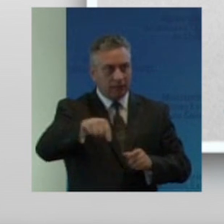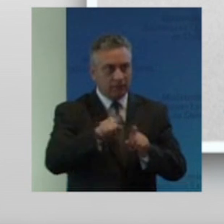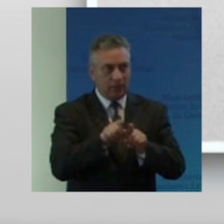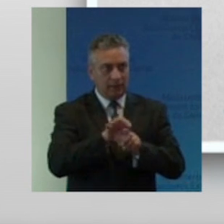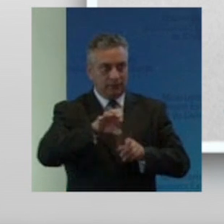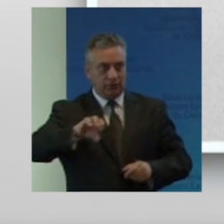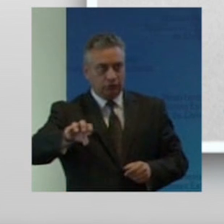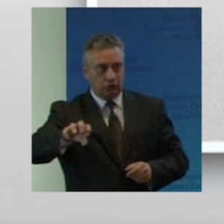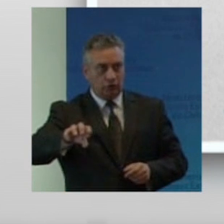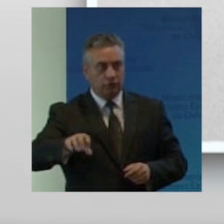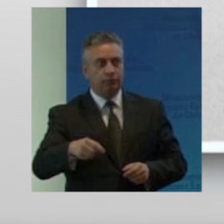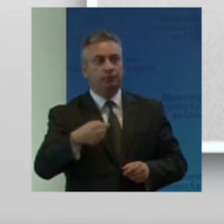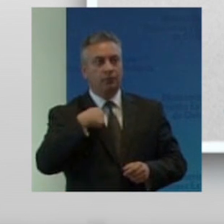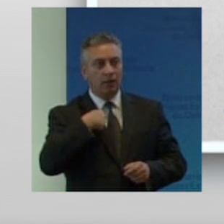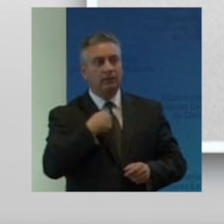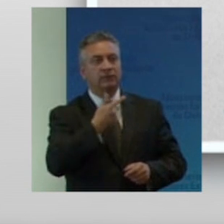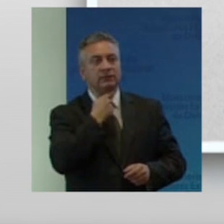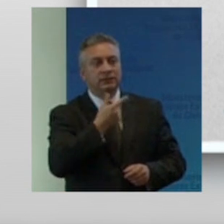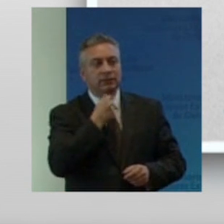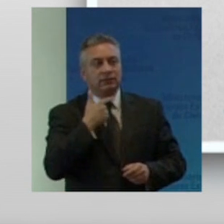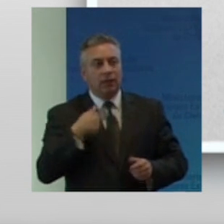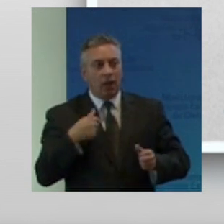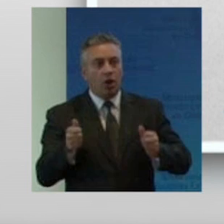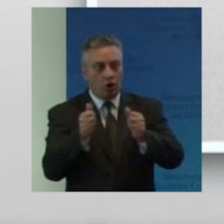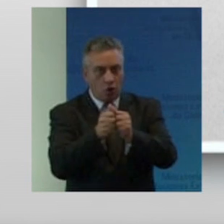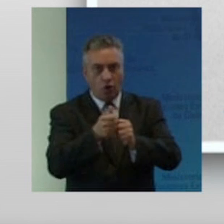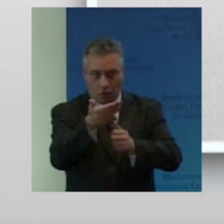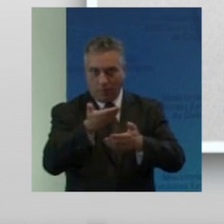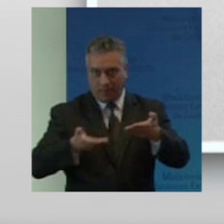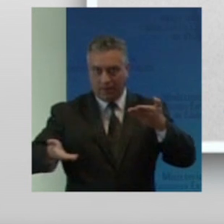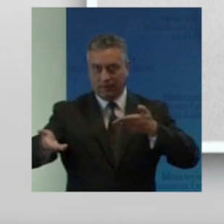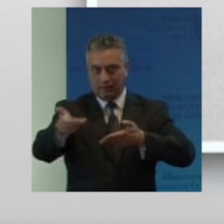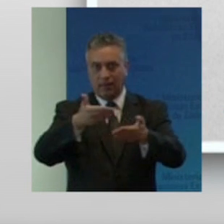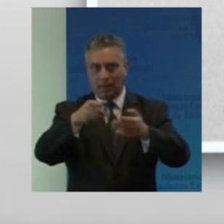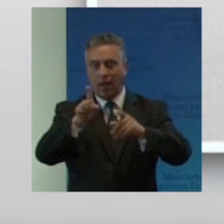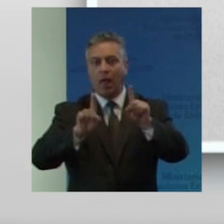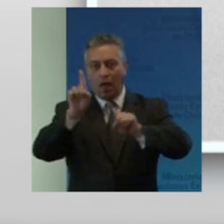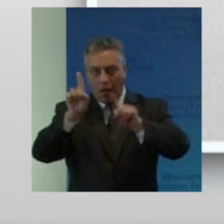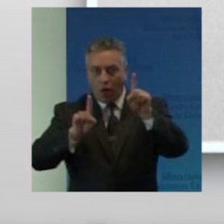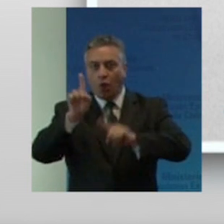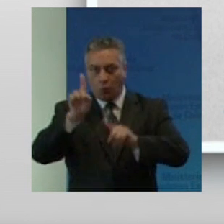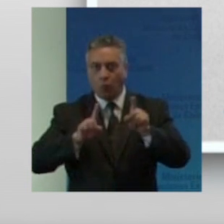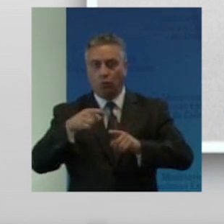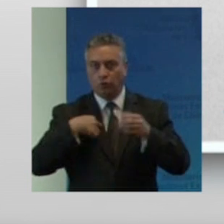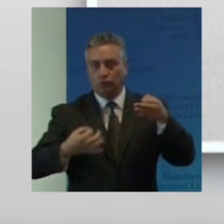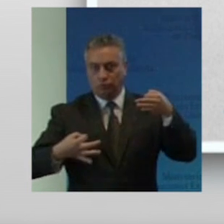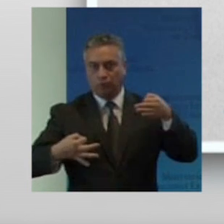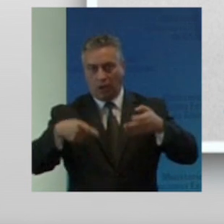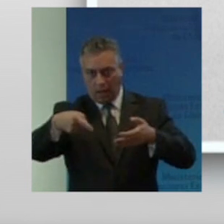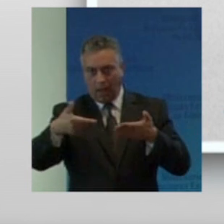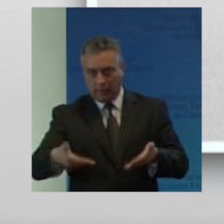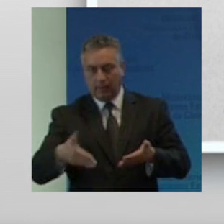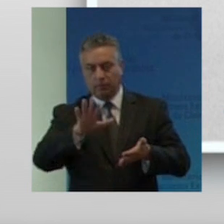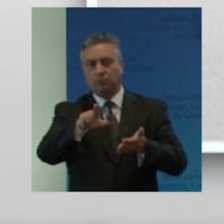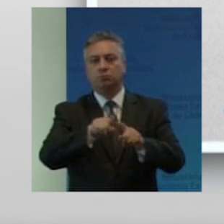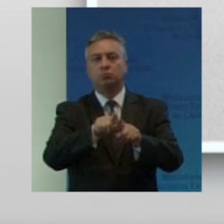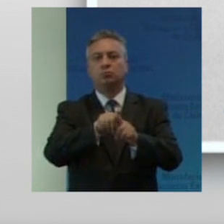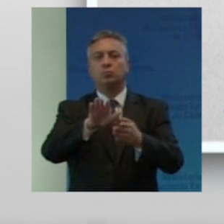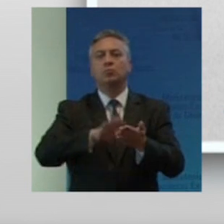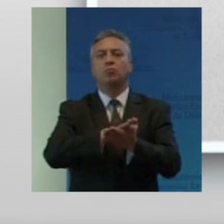quisiera compartir algunos instrumentos aquí por ejemplo